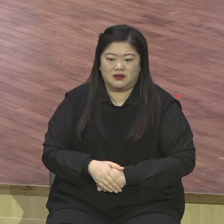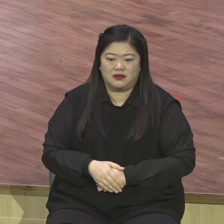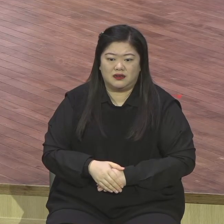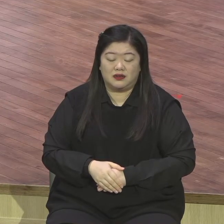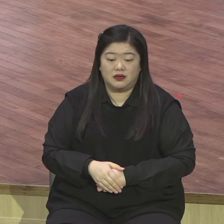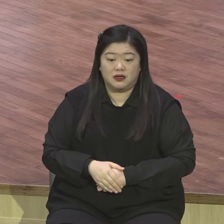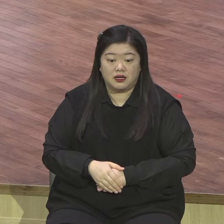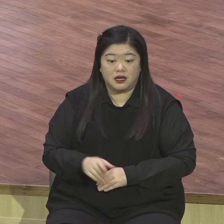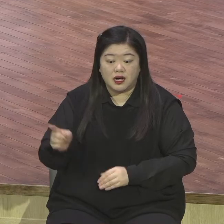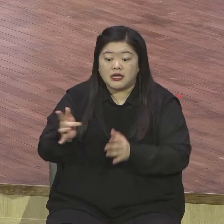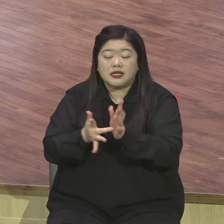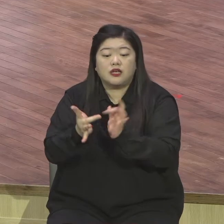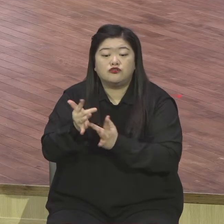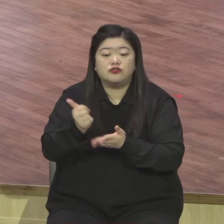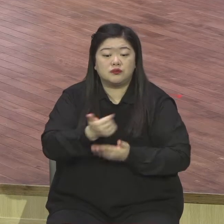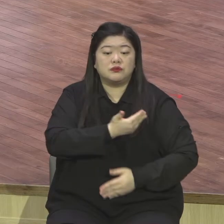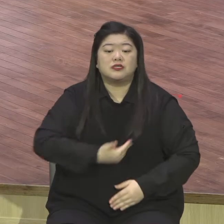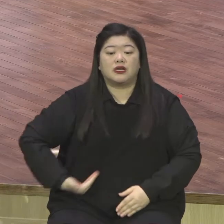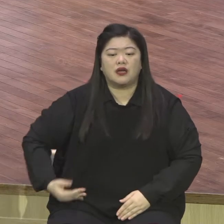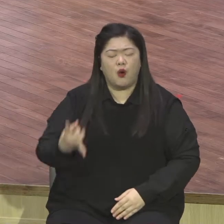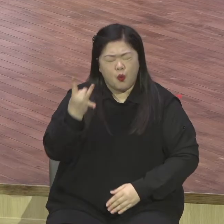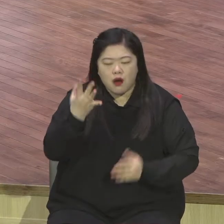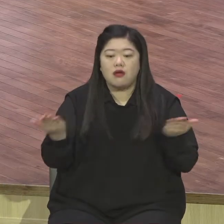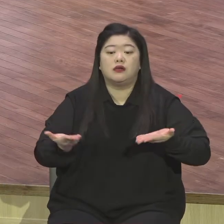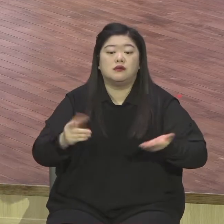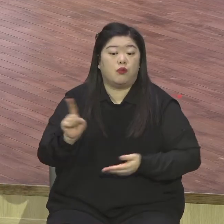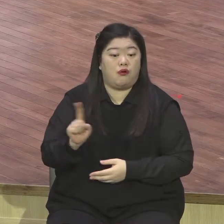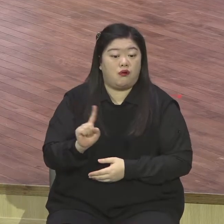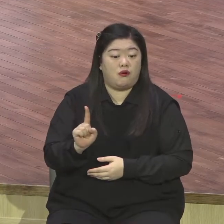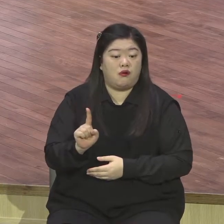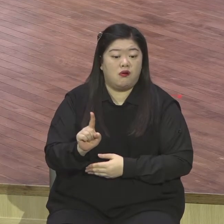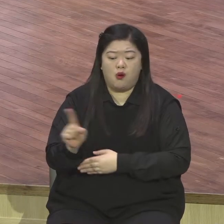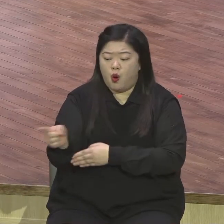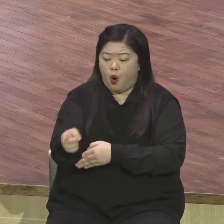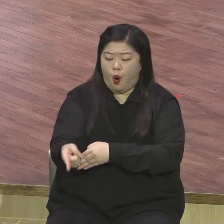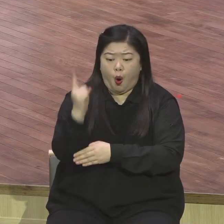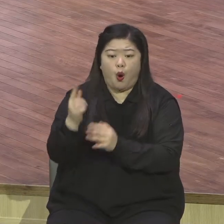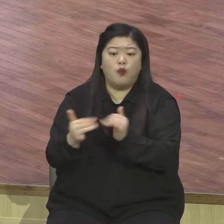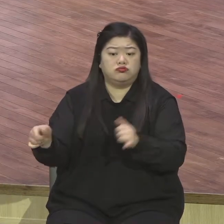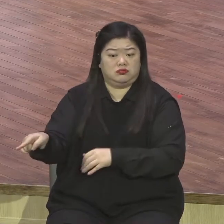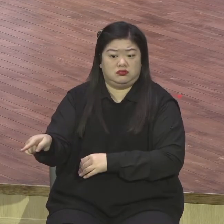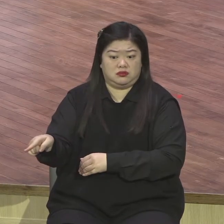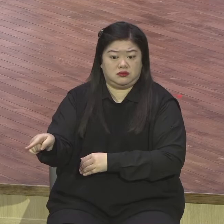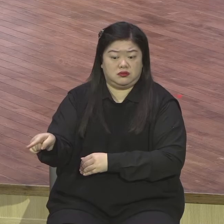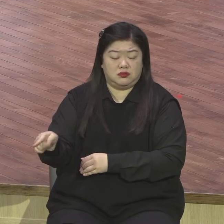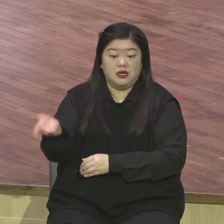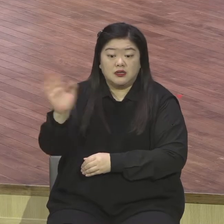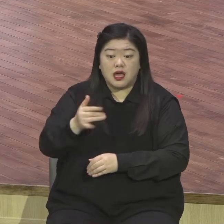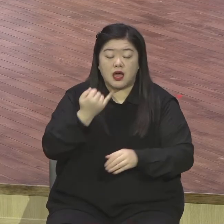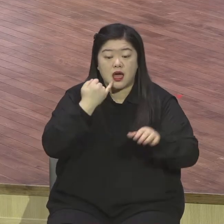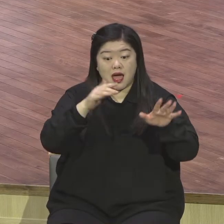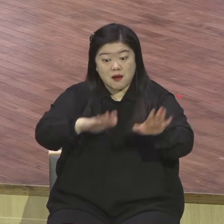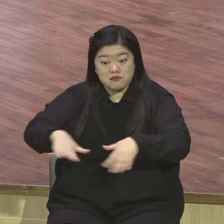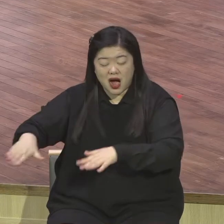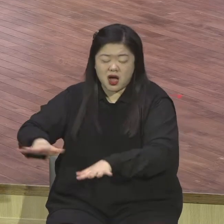다 겪은 어부 출신들인 이 제자들마저도 감당 못할 만큼 큰 풍랑이 확